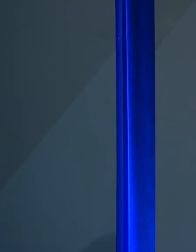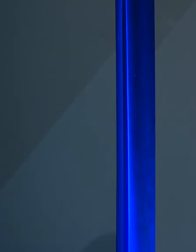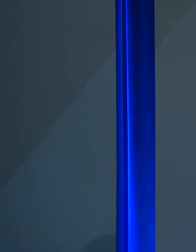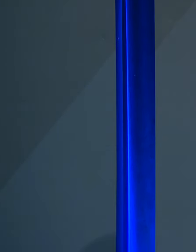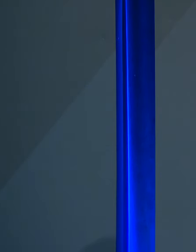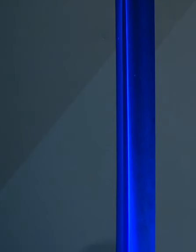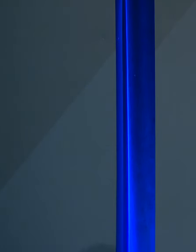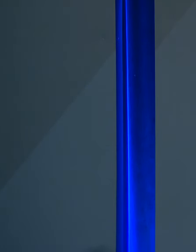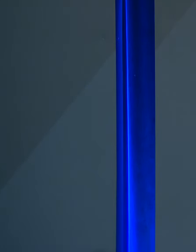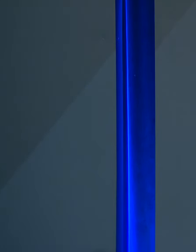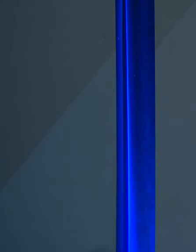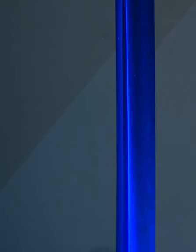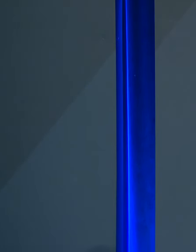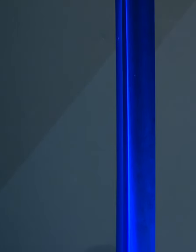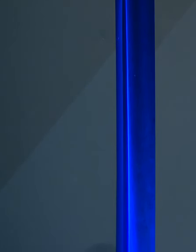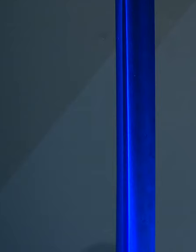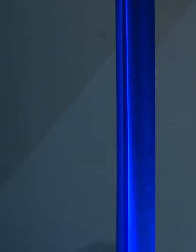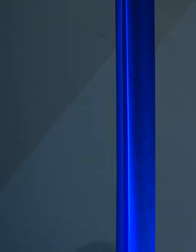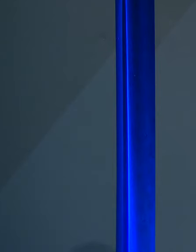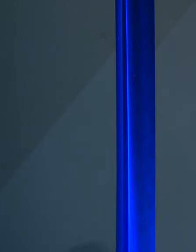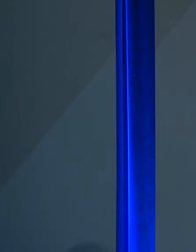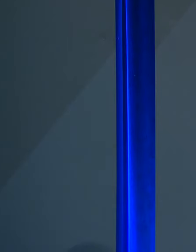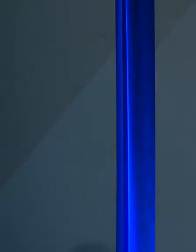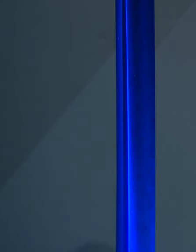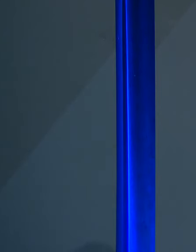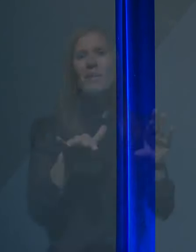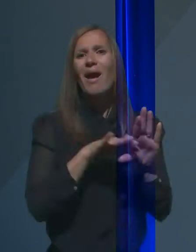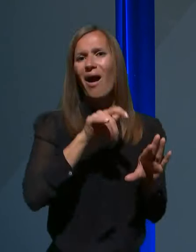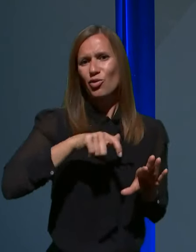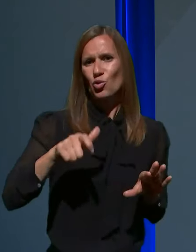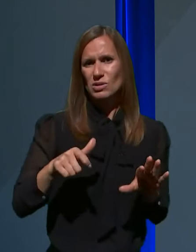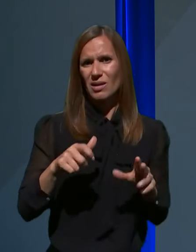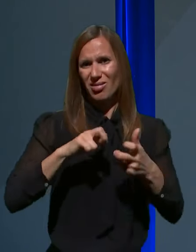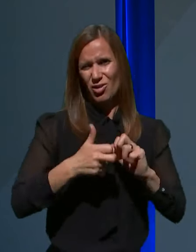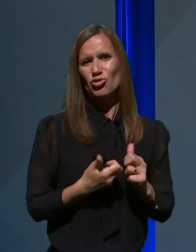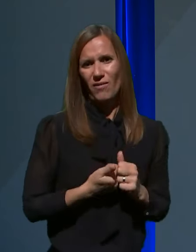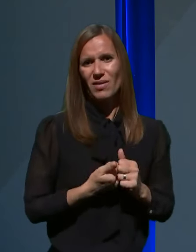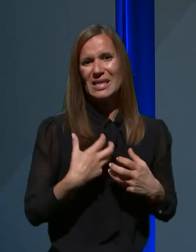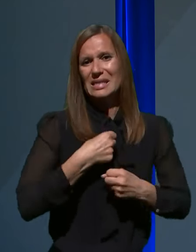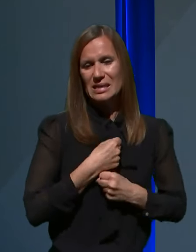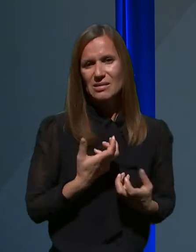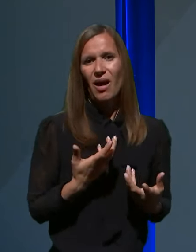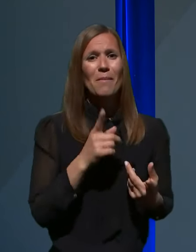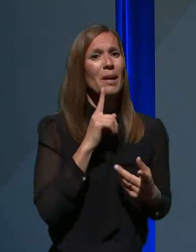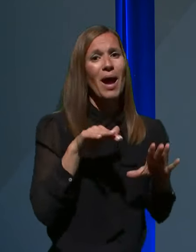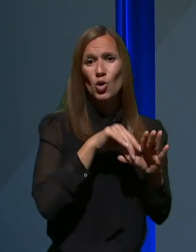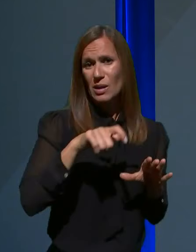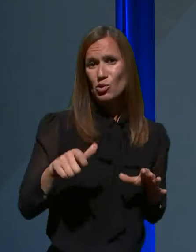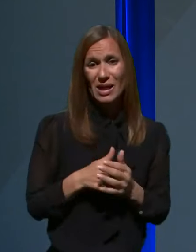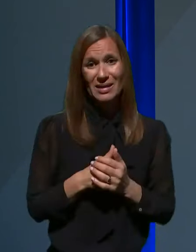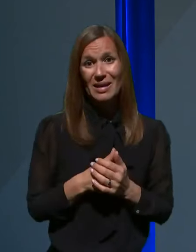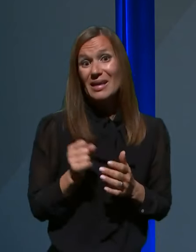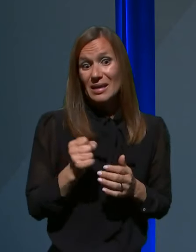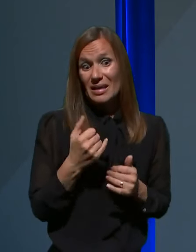ta izrazita kadrovska stiska, namreč v vseh preteklih letih se je, prvič življenjska doba se je